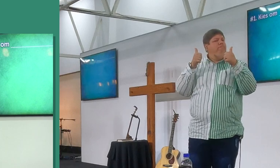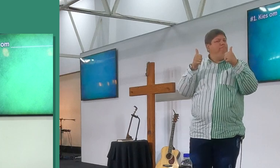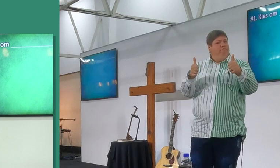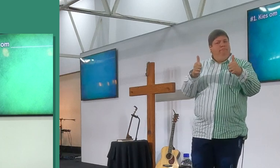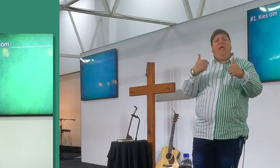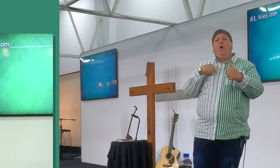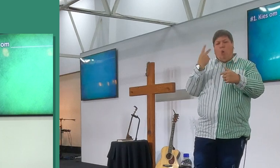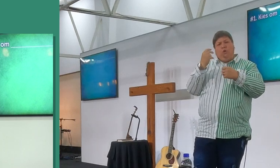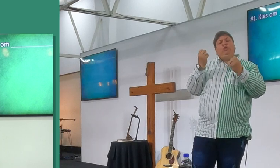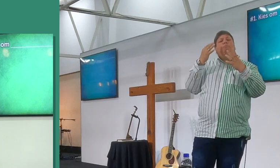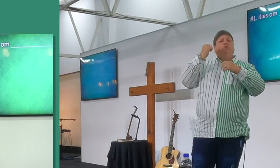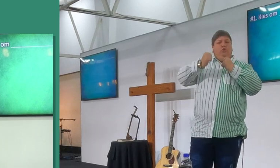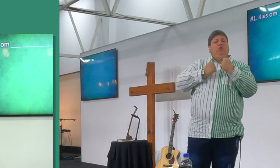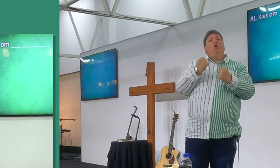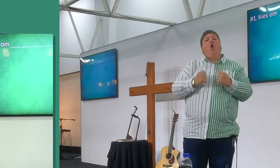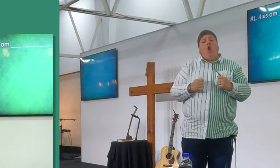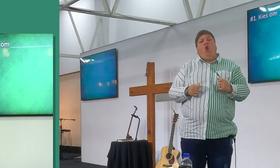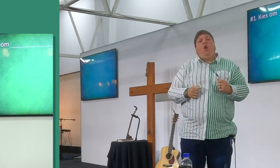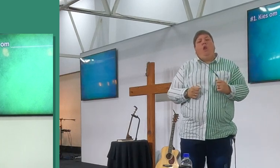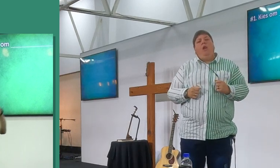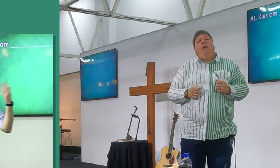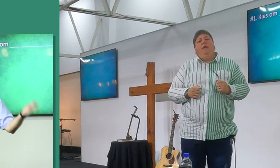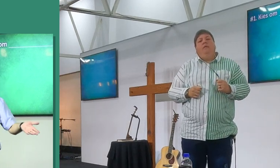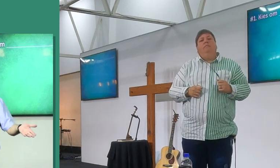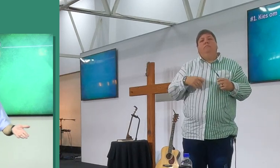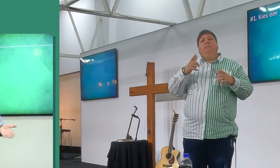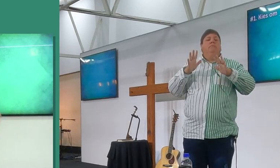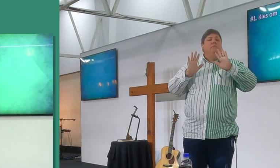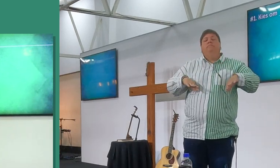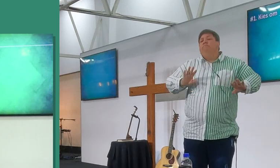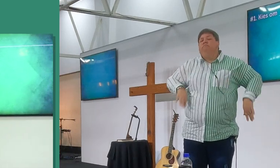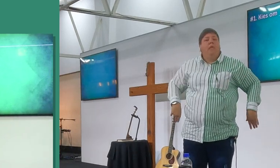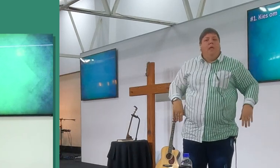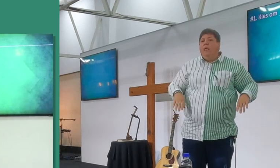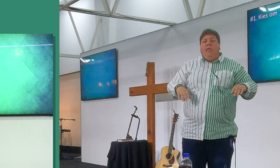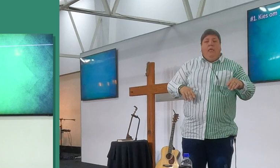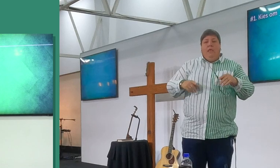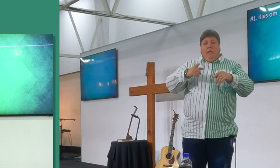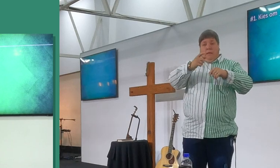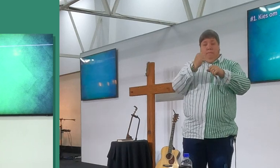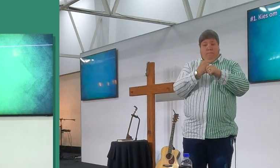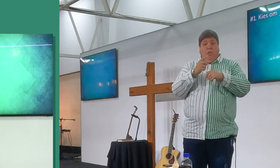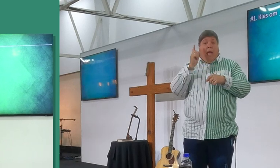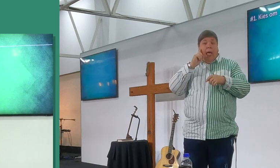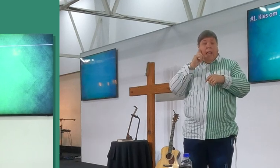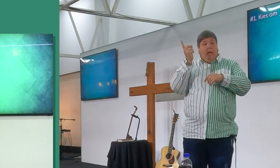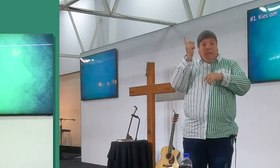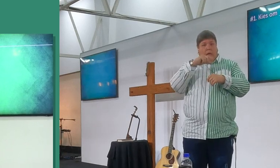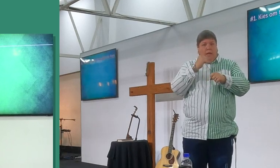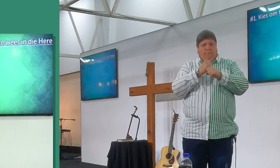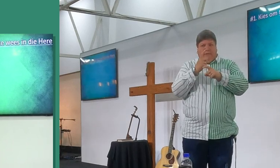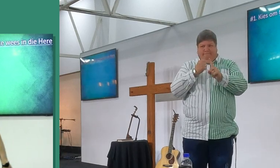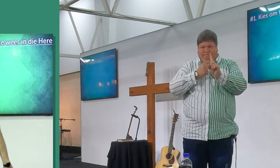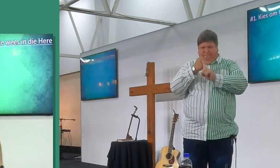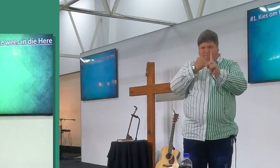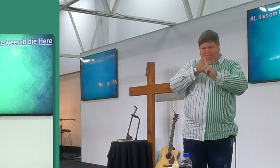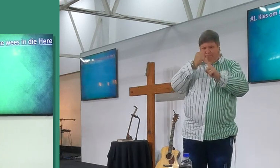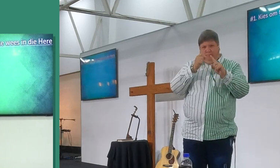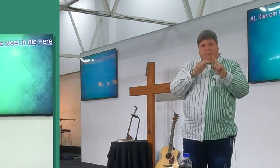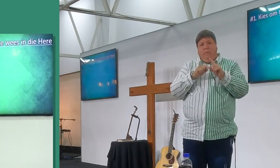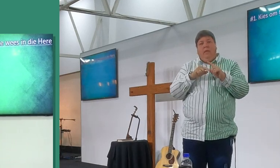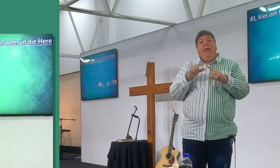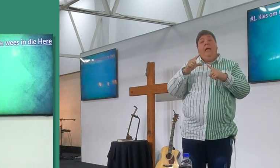ek sikkel ook patiek hierdie mee, hier is iets wat jy afhandel, en jy gaan aan en is voorbij nie, hier is iets waar ek en jy, die heel tyd moet terugkom in ons leven, nommer 1,